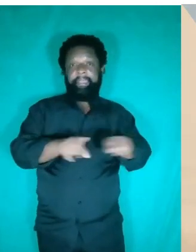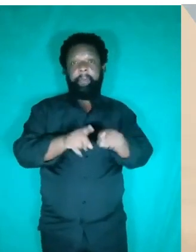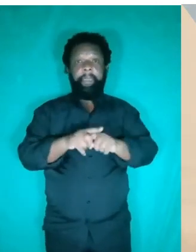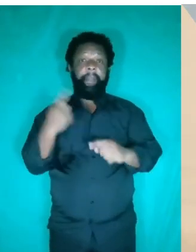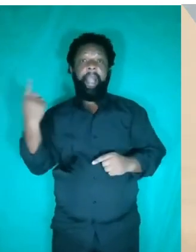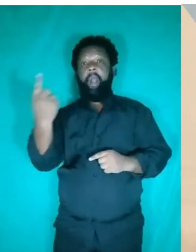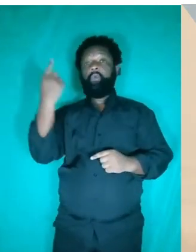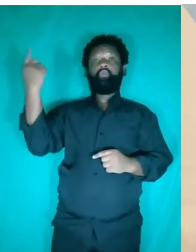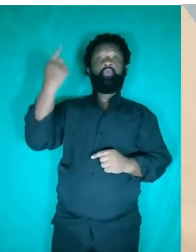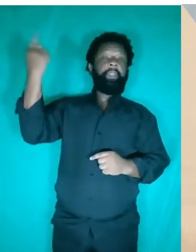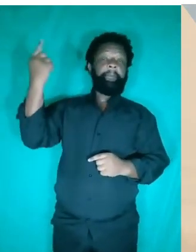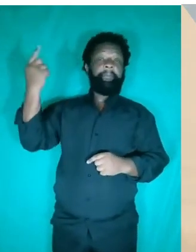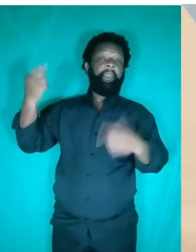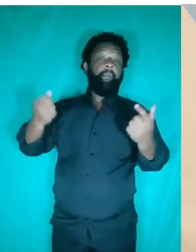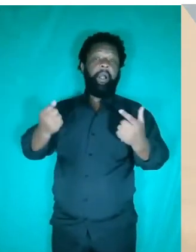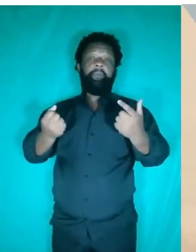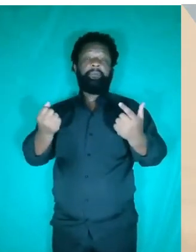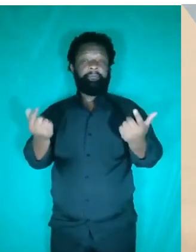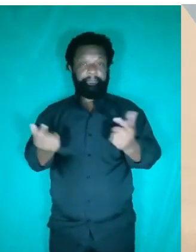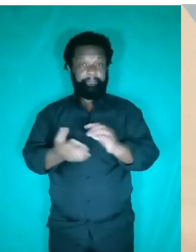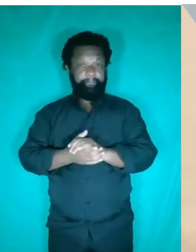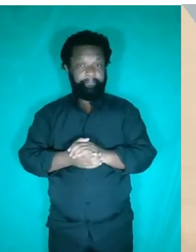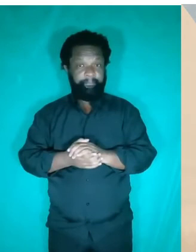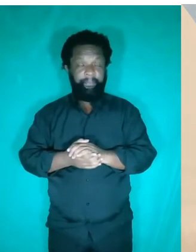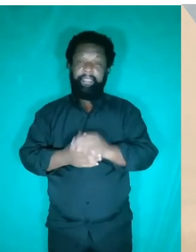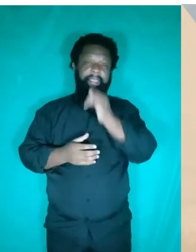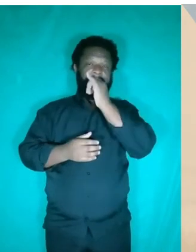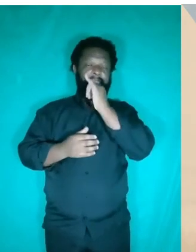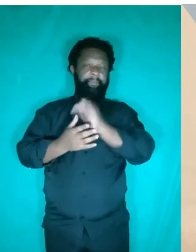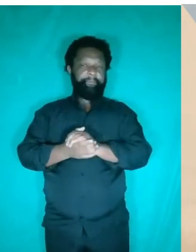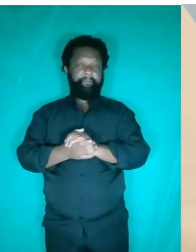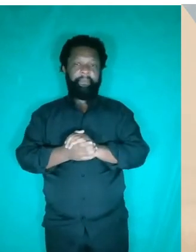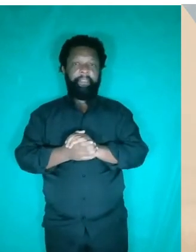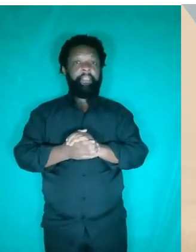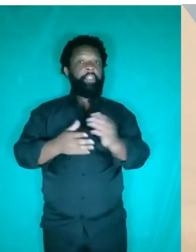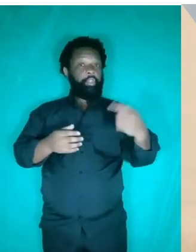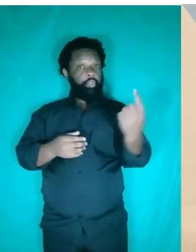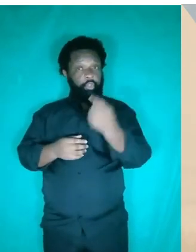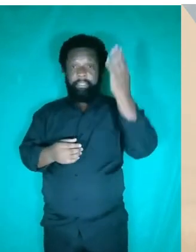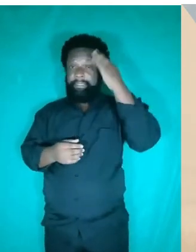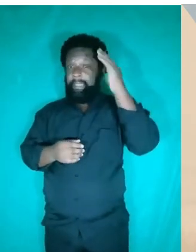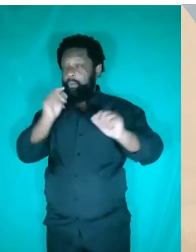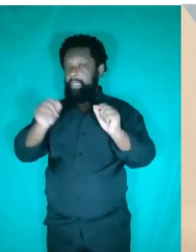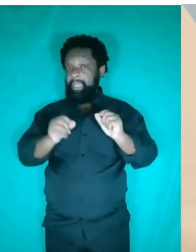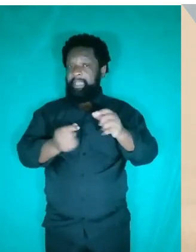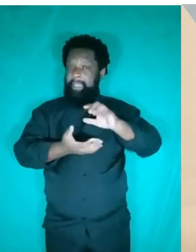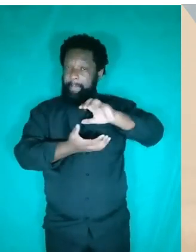altura, né? A distância que esse pistão, ele se move. Por exemplo, o que nós sabemos é que a pressão do